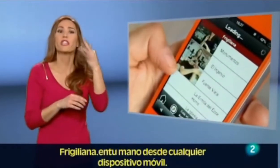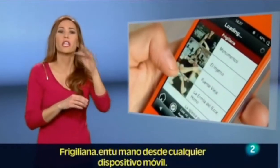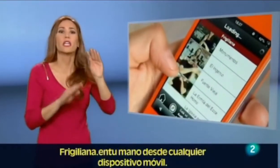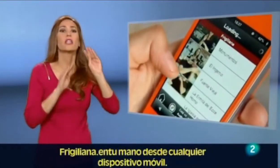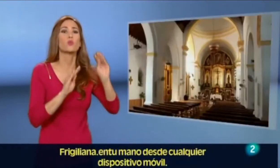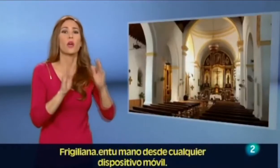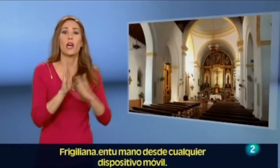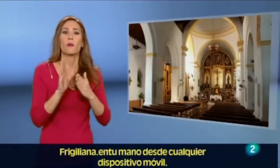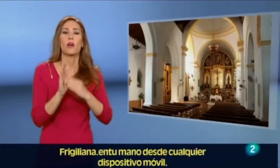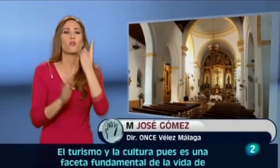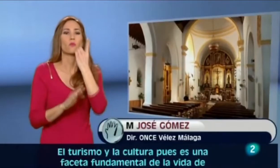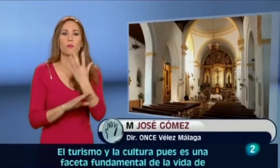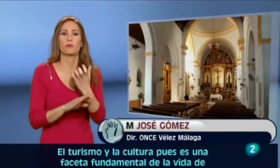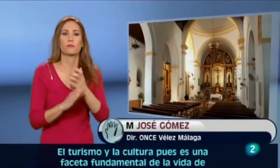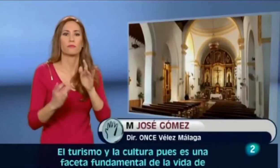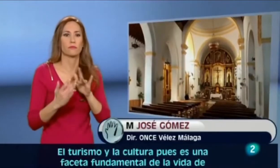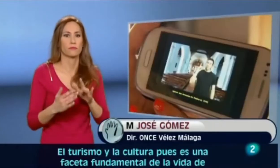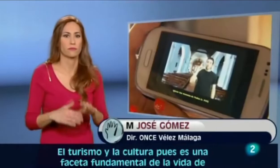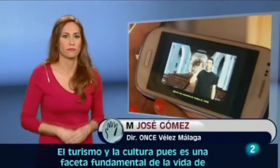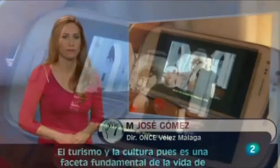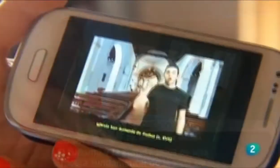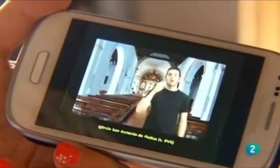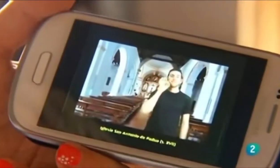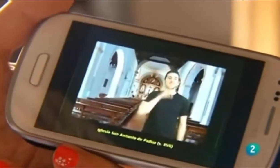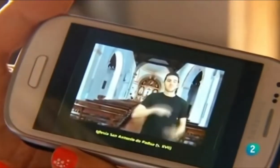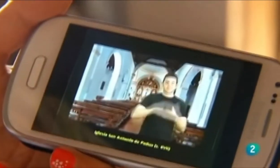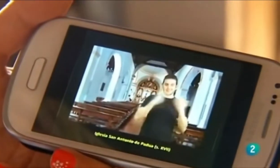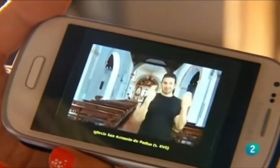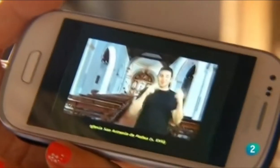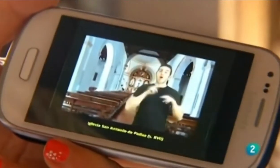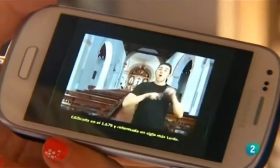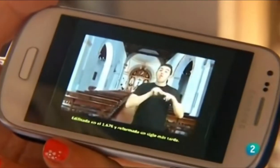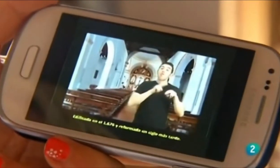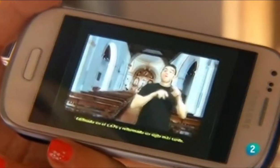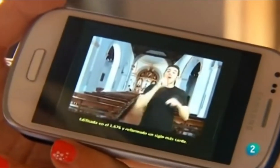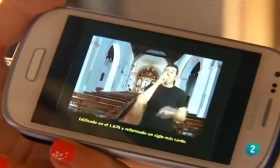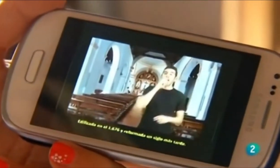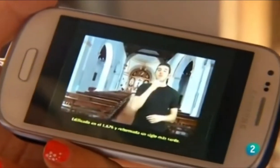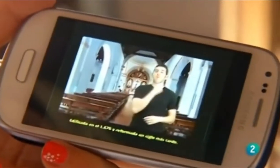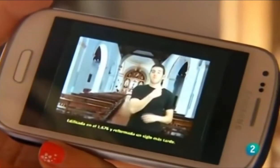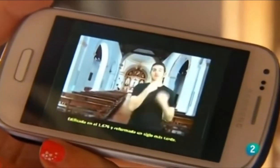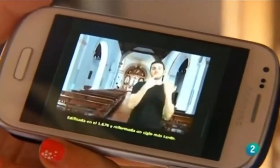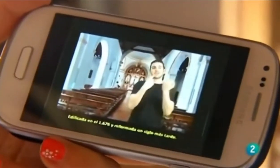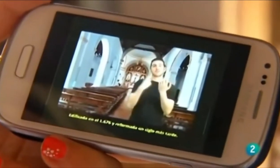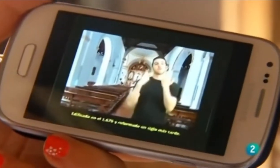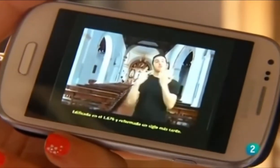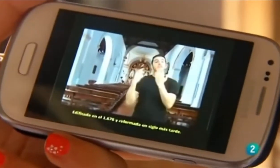móvil. Iglesia de San Antonio de Padua. Siglo XVII. Edificada en el 1676.